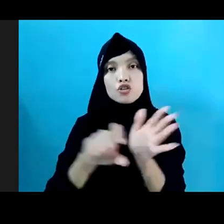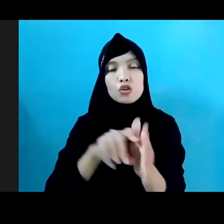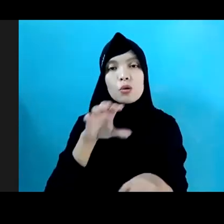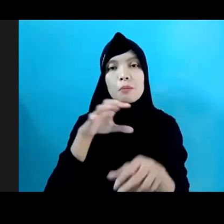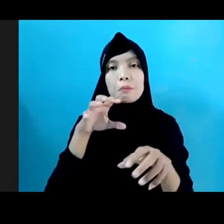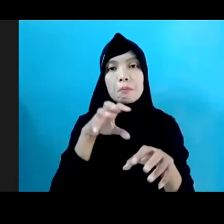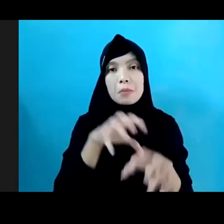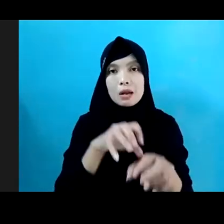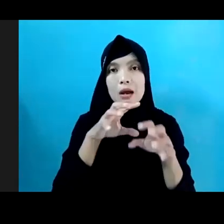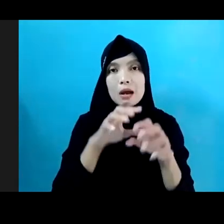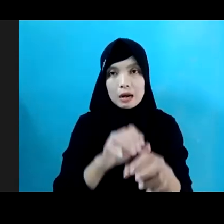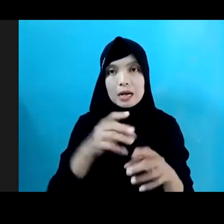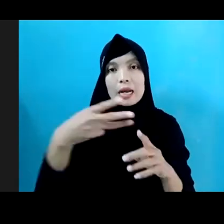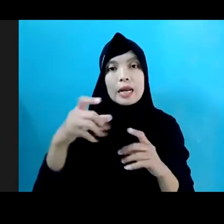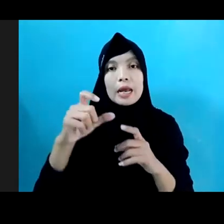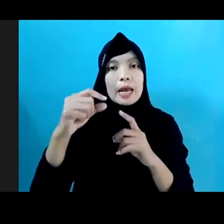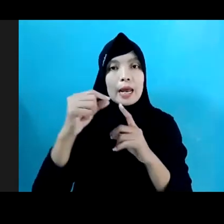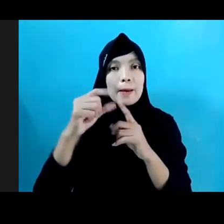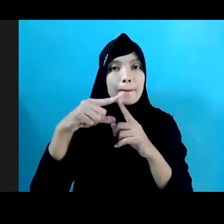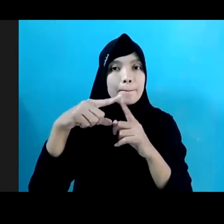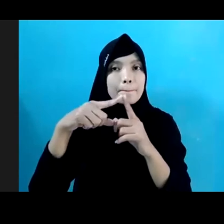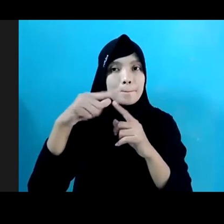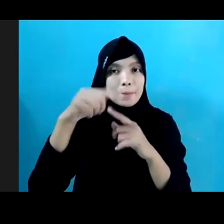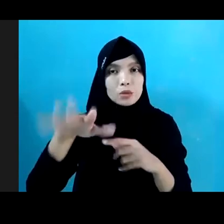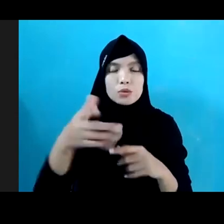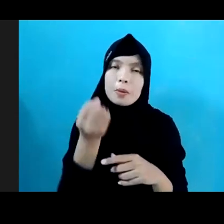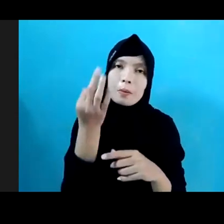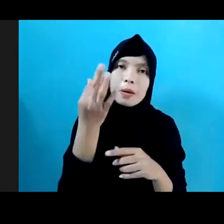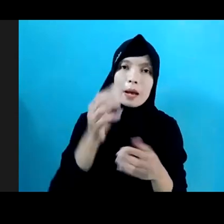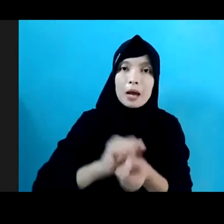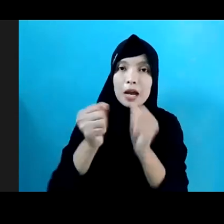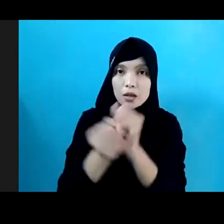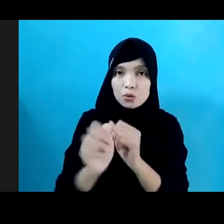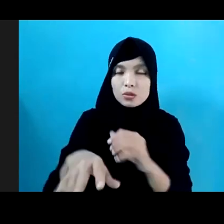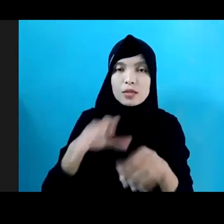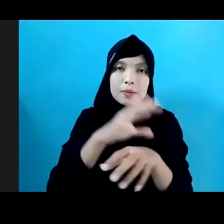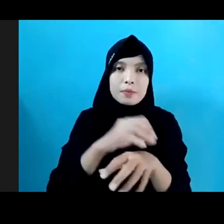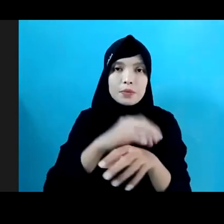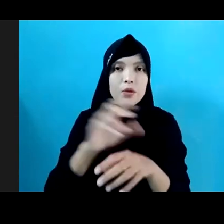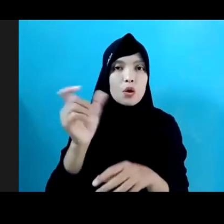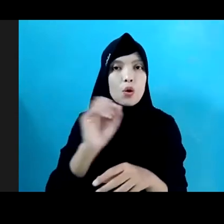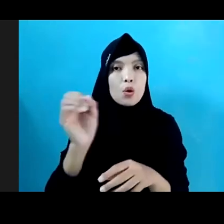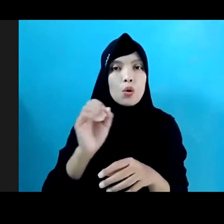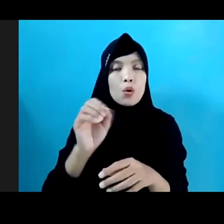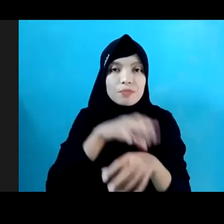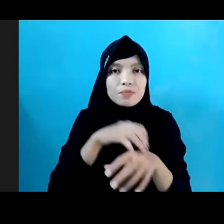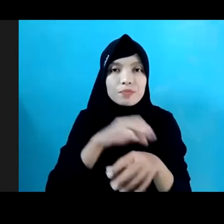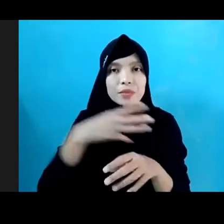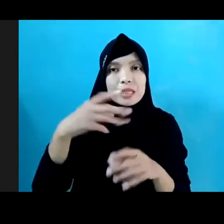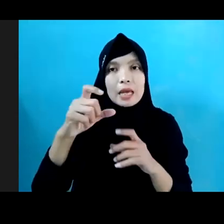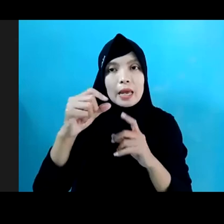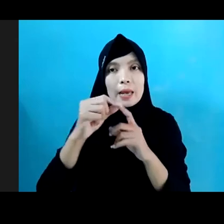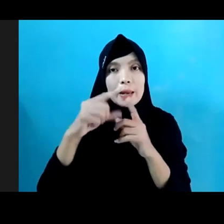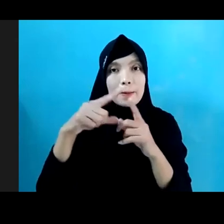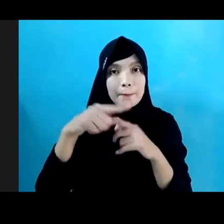dilakukan oleh EKPAT juga dan beberapa kasus yang juga ditangani oleh teman-teman di EKPAT. Saya sendiri